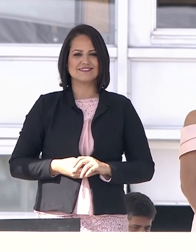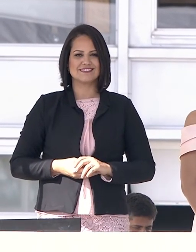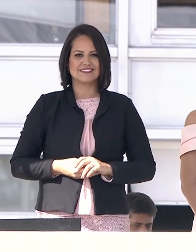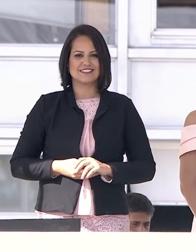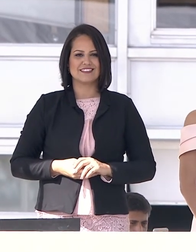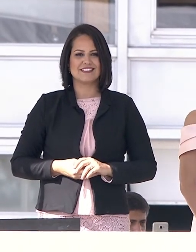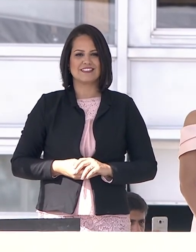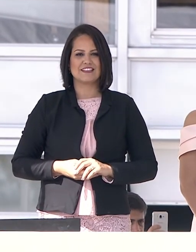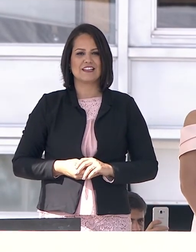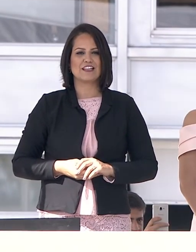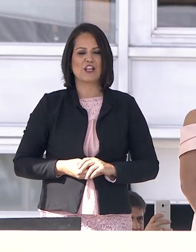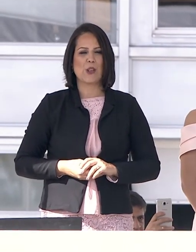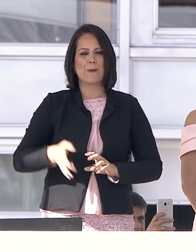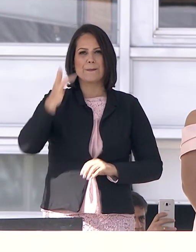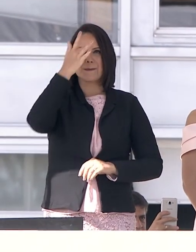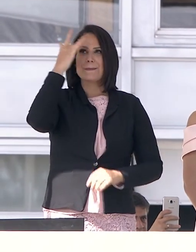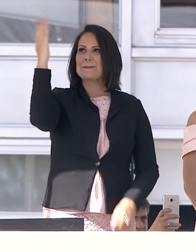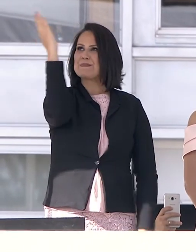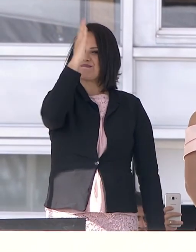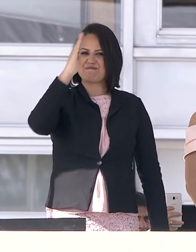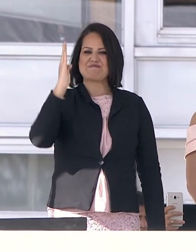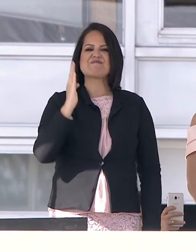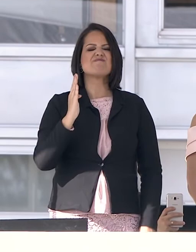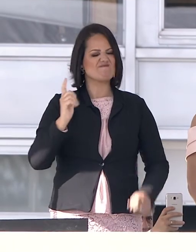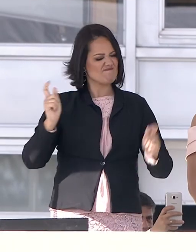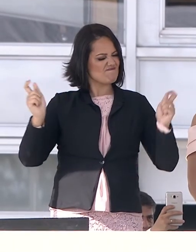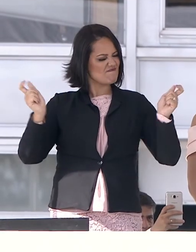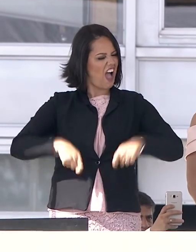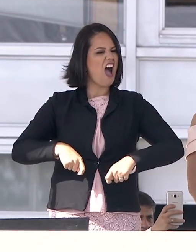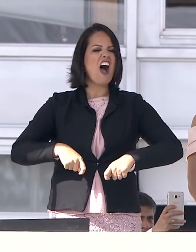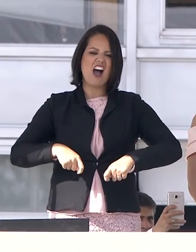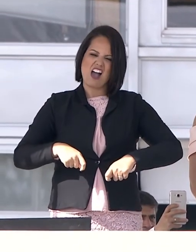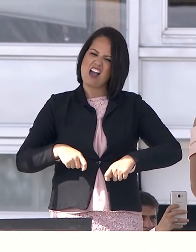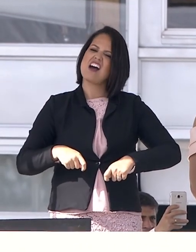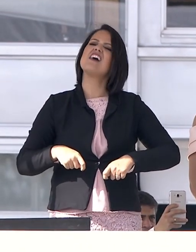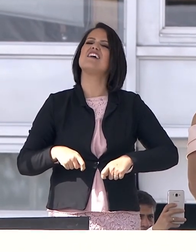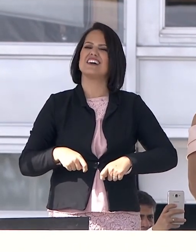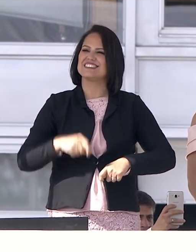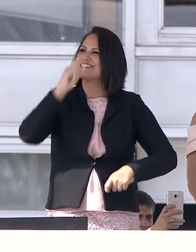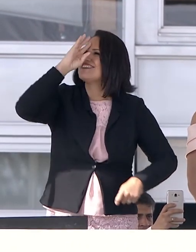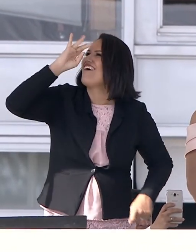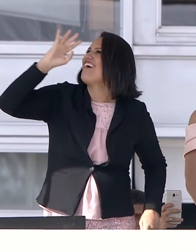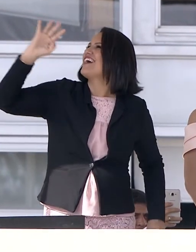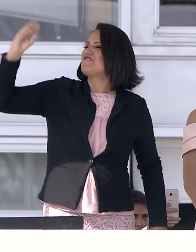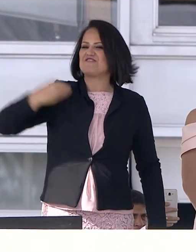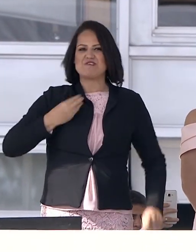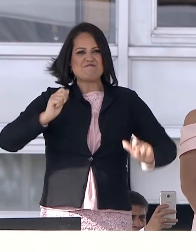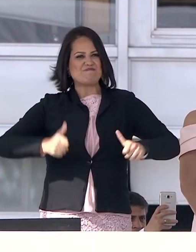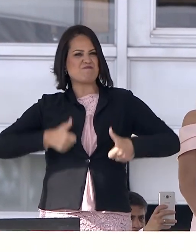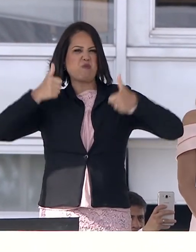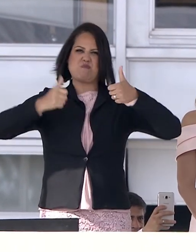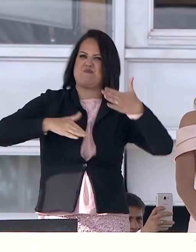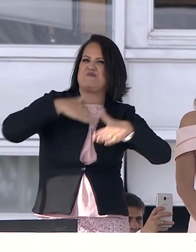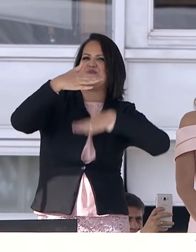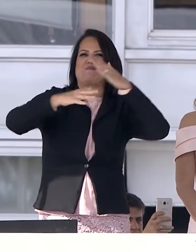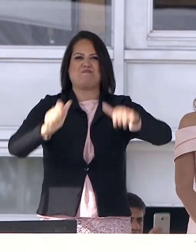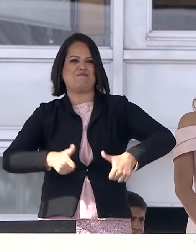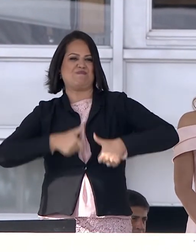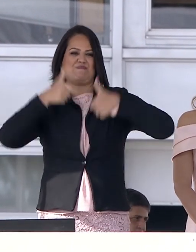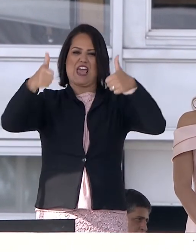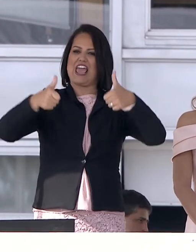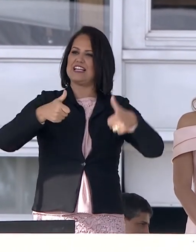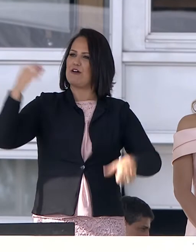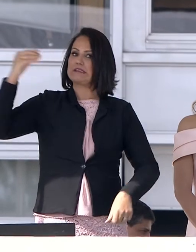O brasileiro pode e deve sonhar, sonhar com uma vida melhor, com melhores condições para